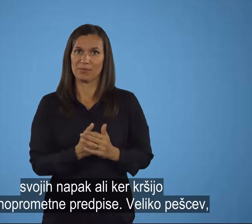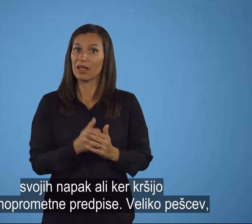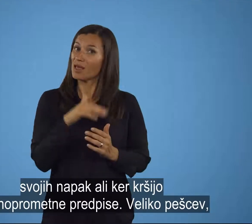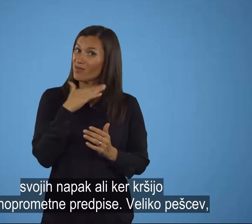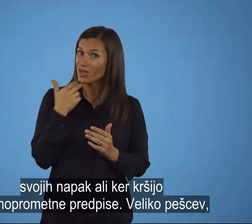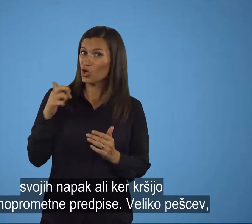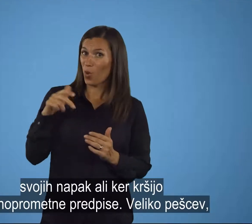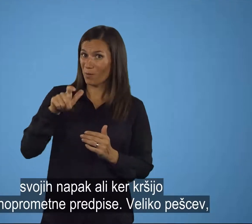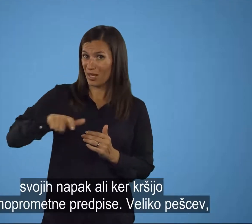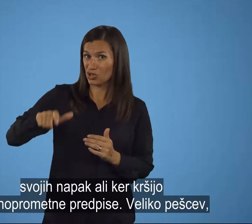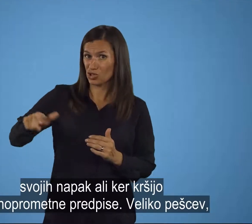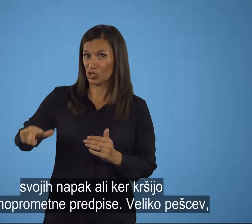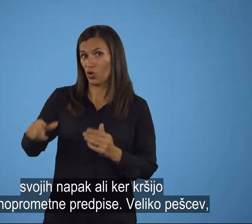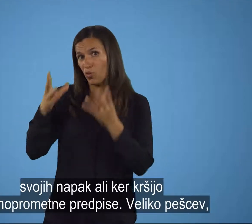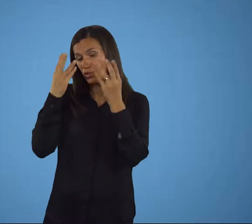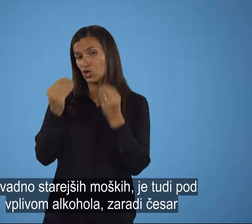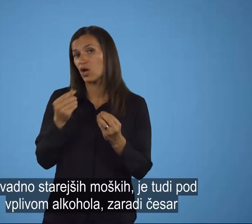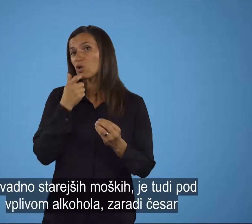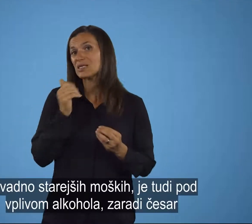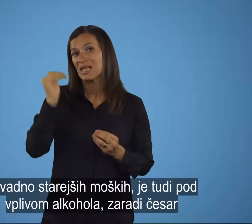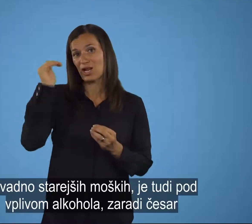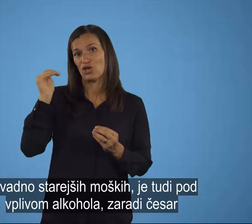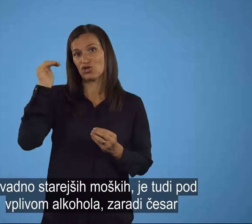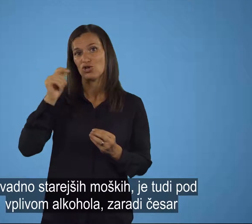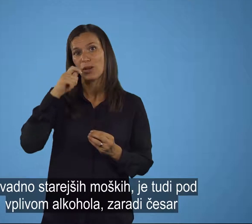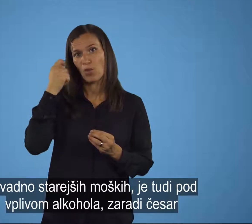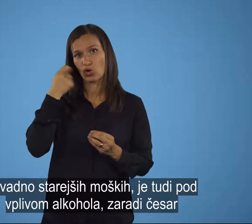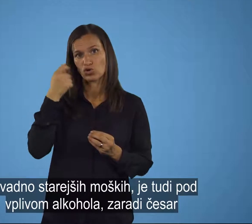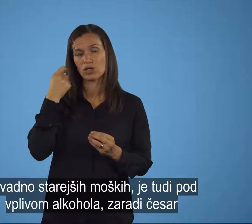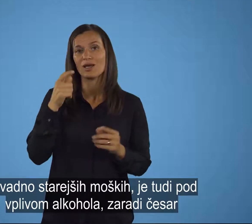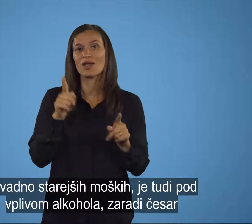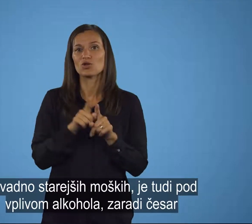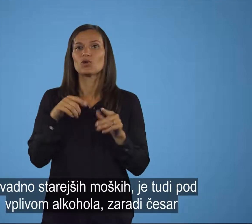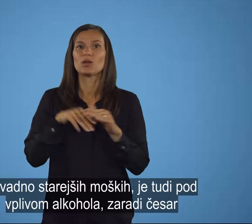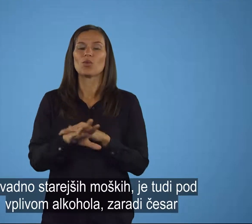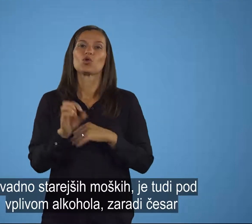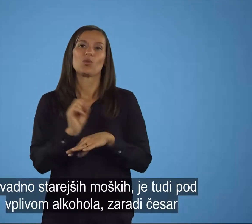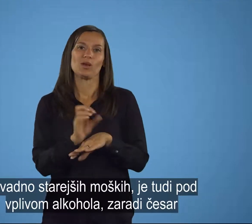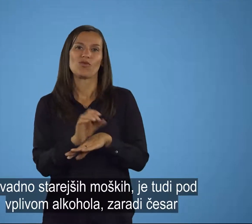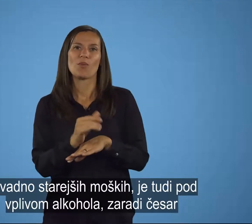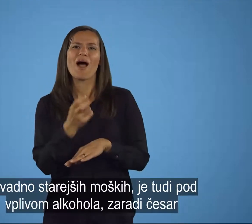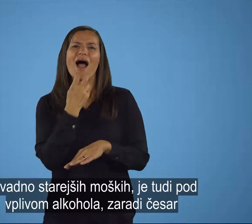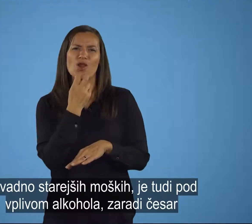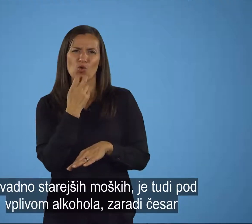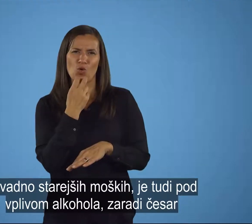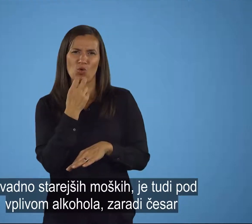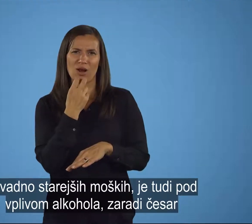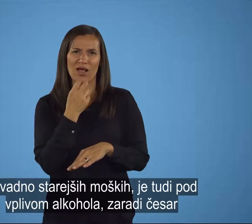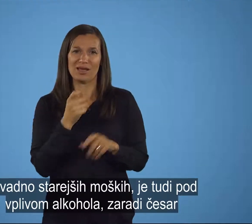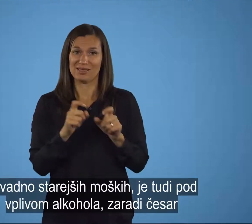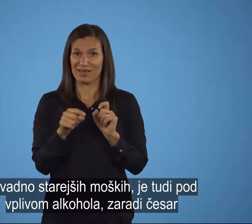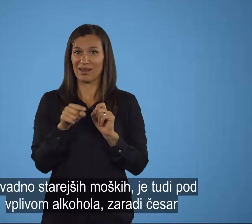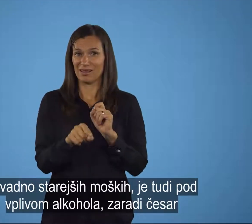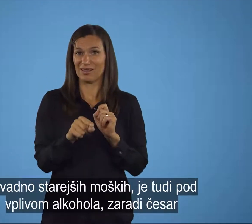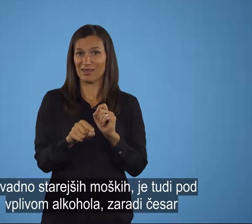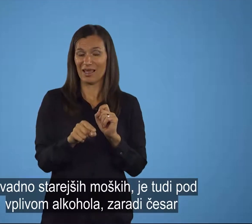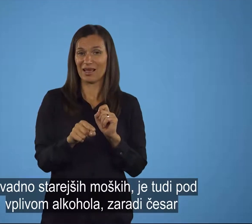Veliko pešcev, navadno starejših moških, je tudi pod vplivom alkohola, zaradi česar prihajajočih vozil